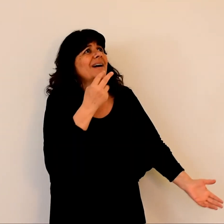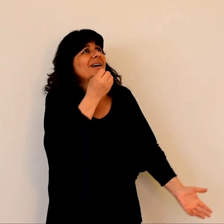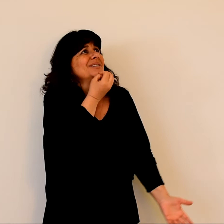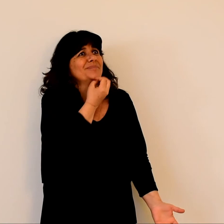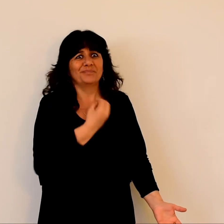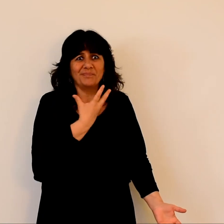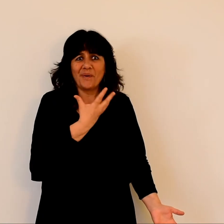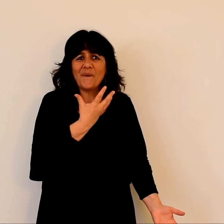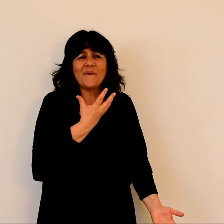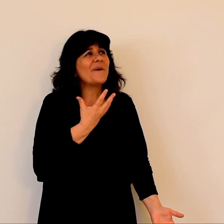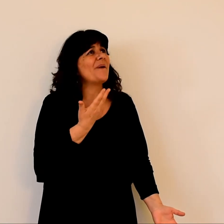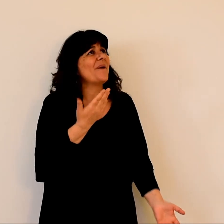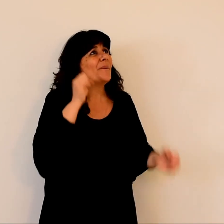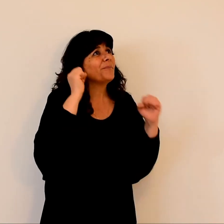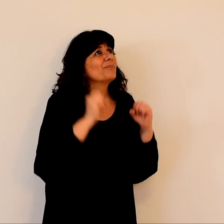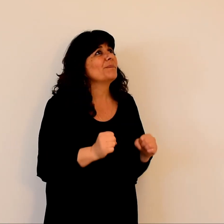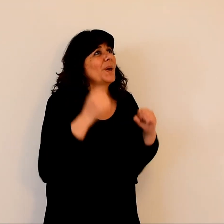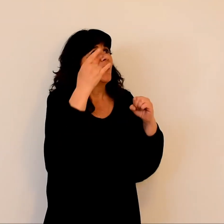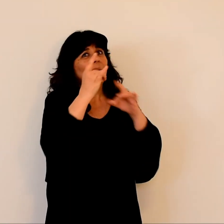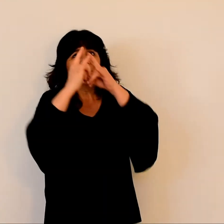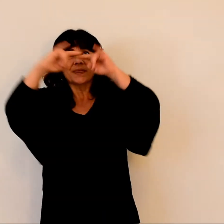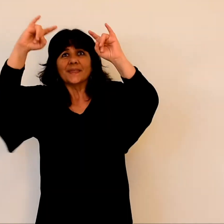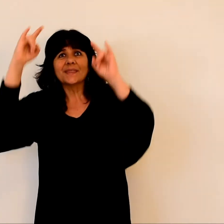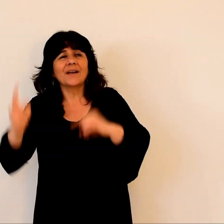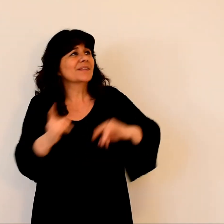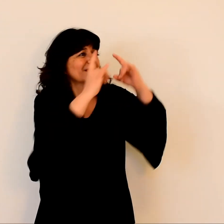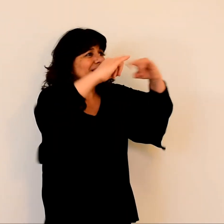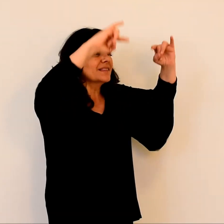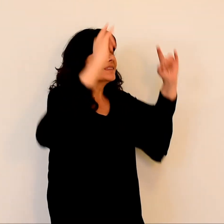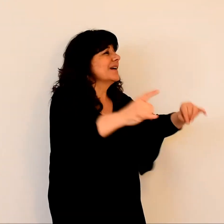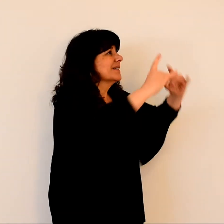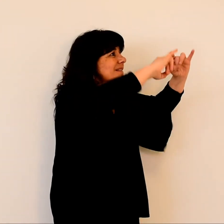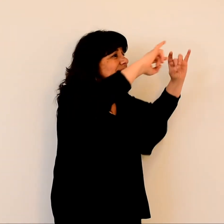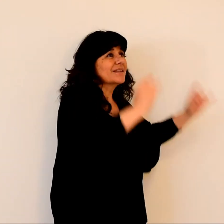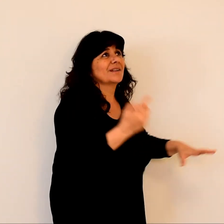Faisons trois tentes, une pour toi, une pour Moïse et une pour Élie.